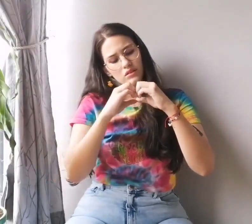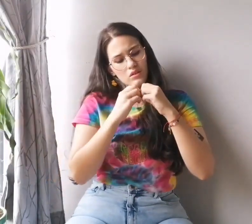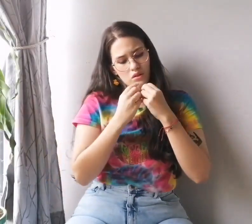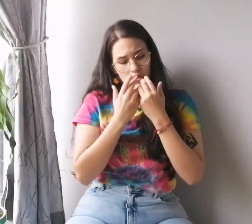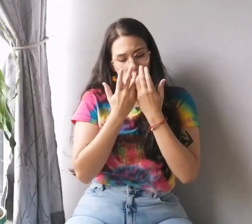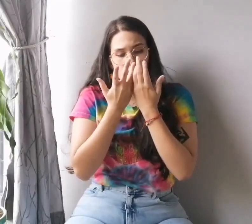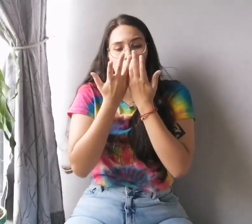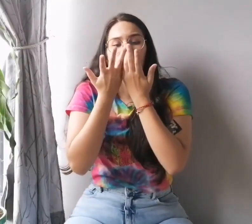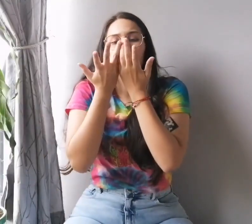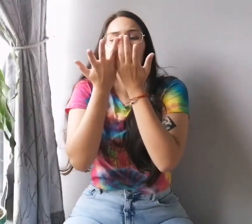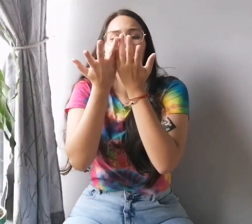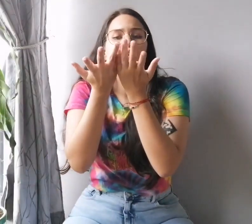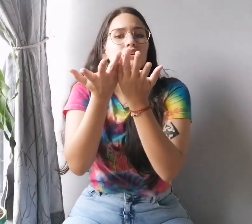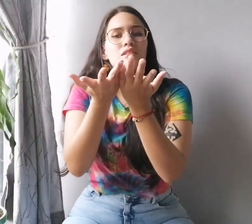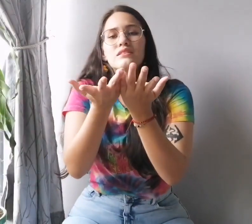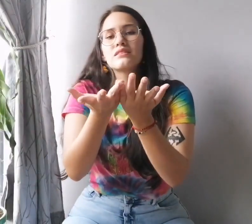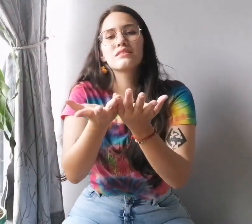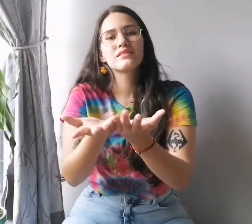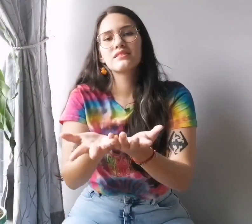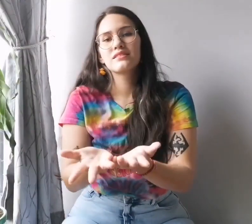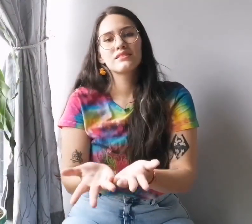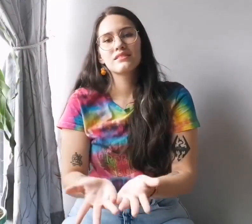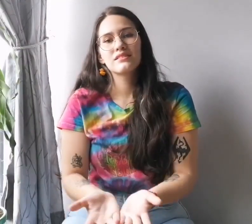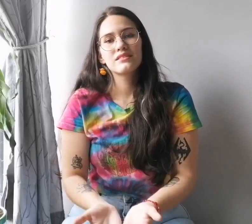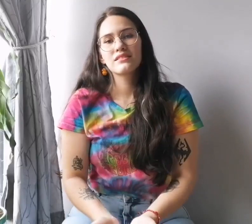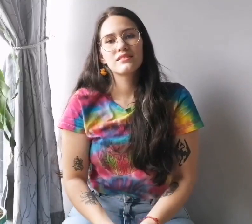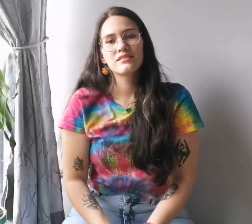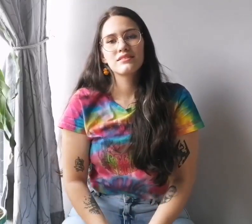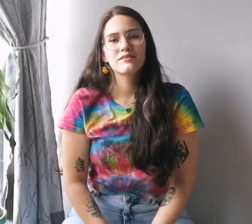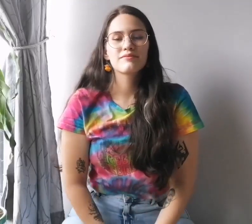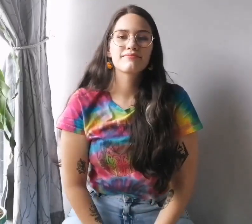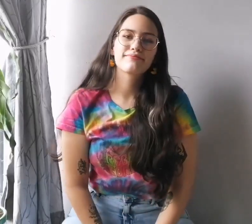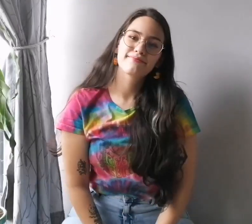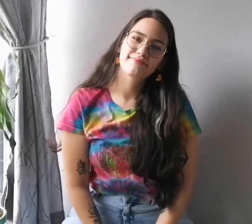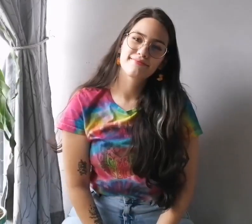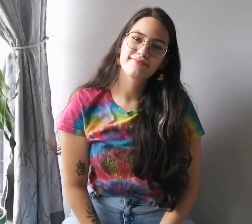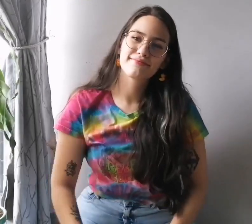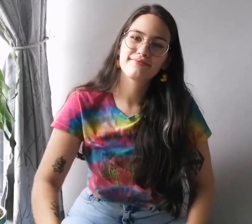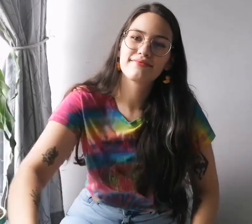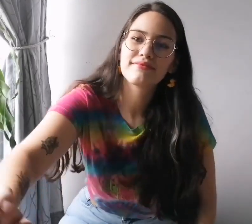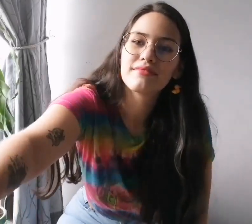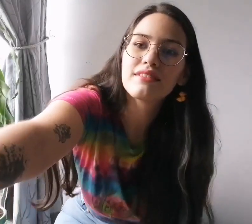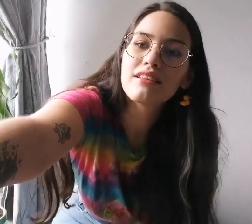Que retiemblen retiemblen sus ¡Suscríbete ¡Suscríbete al Gracias.